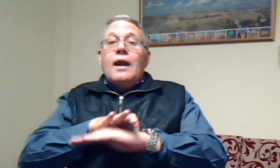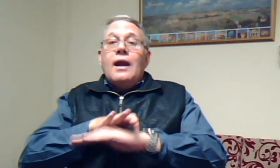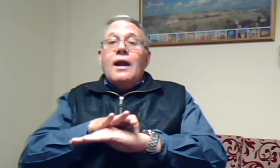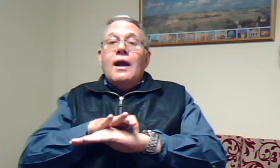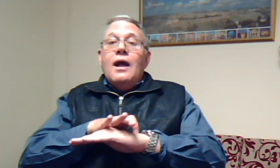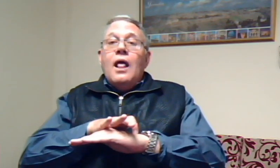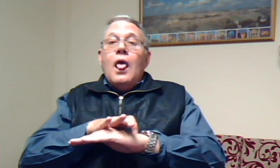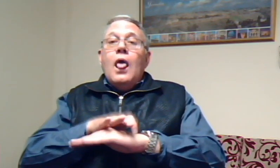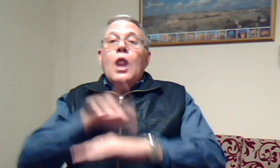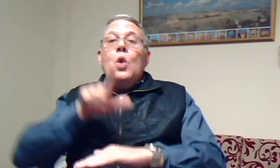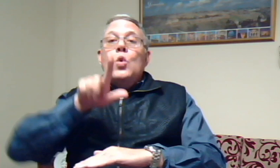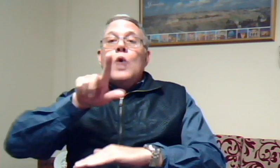Lucas